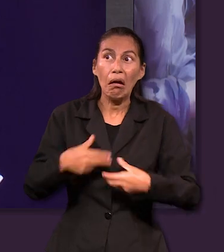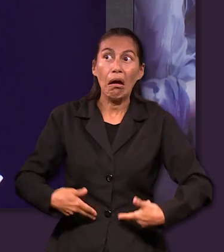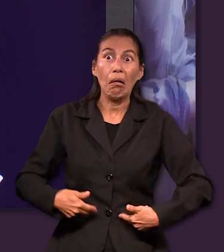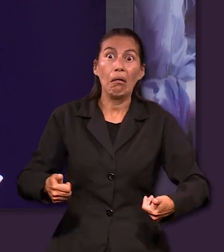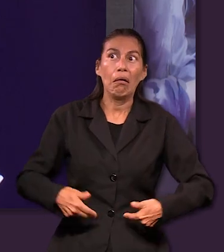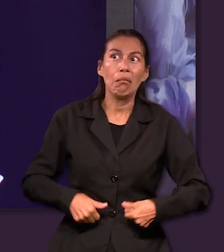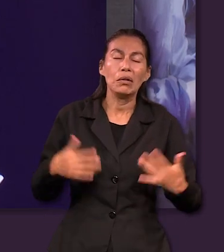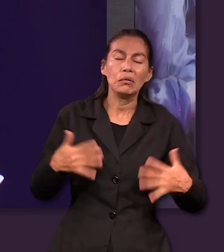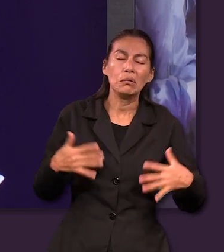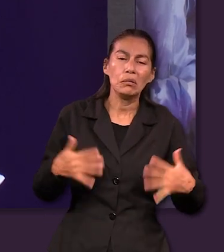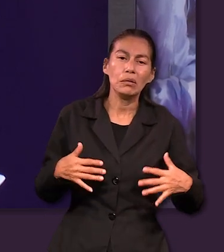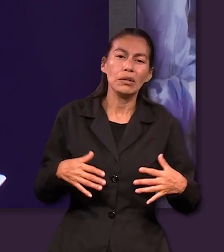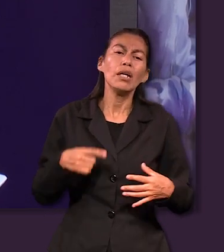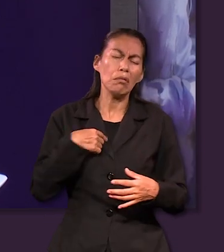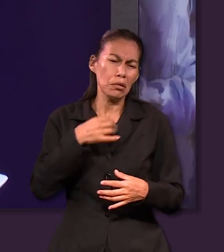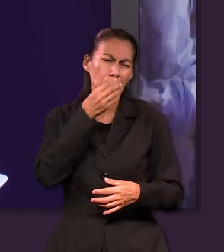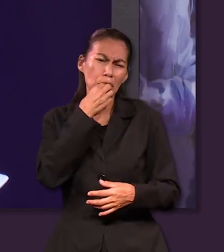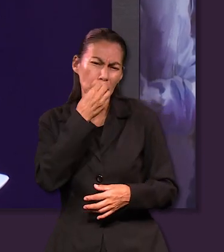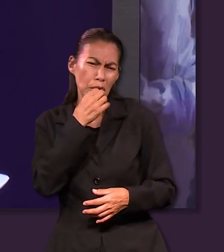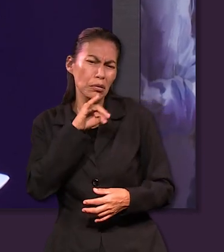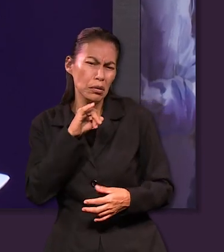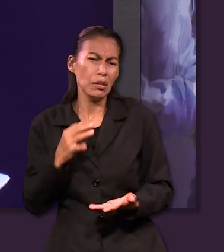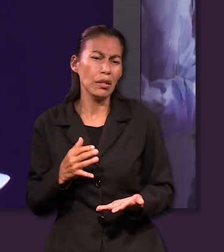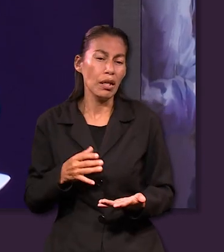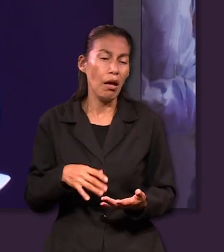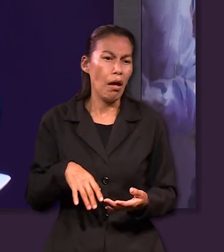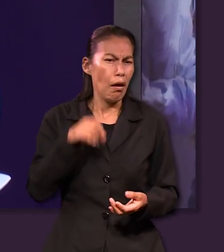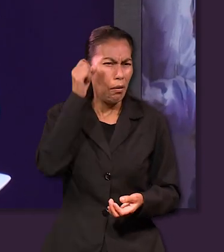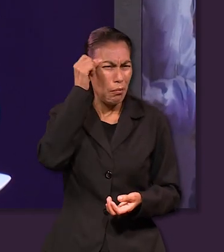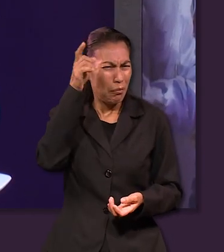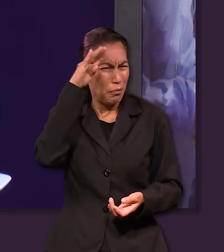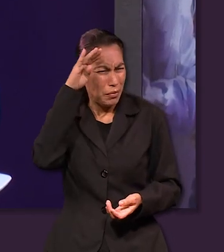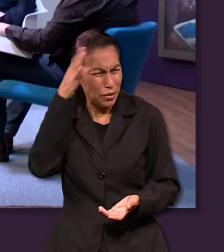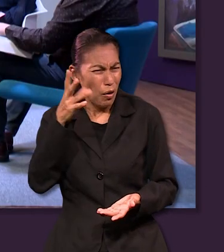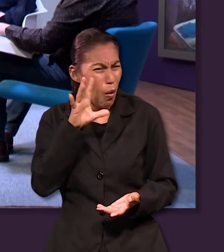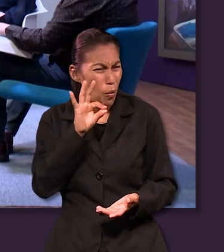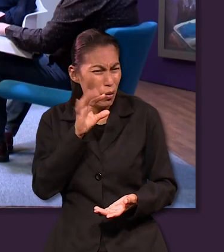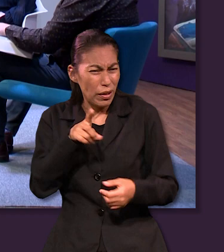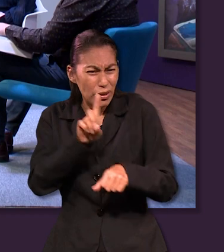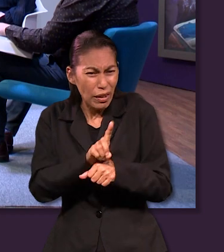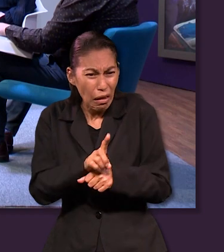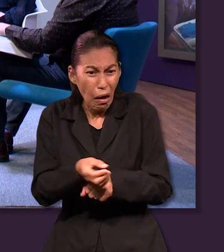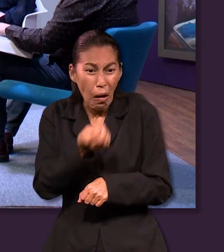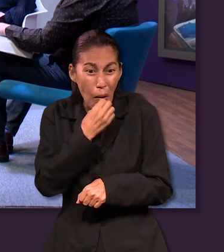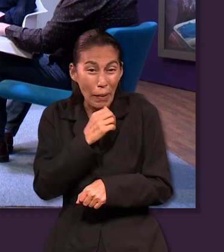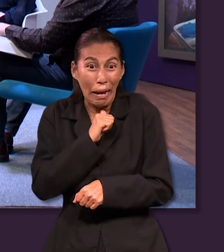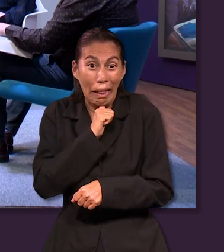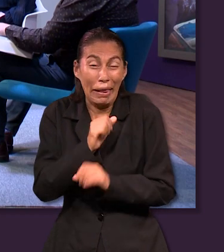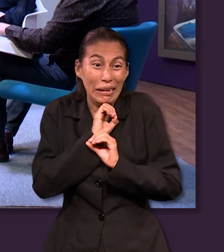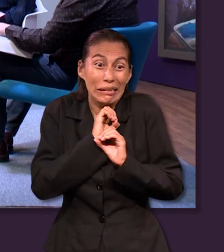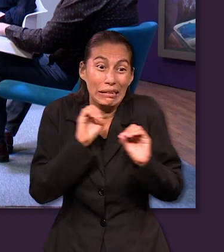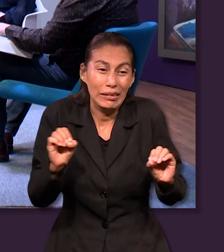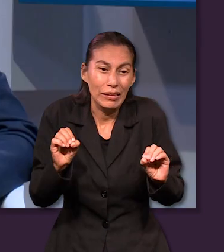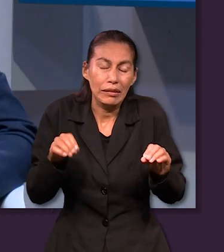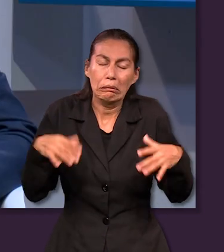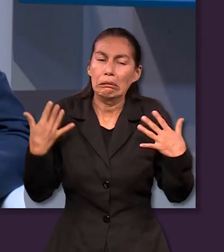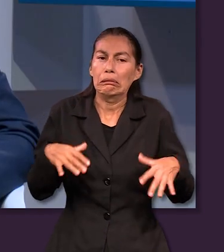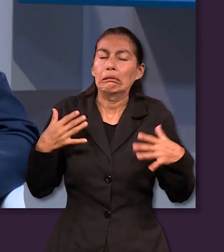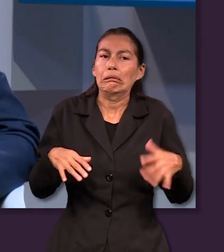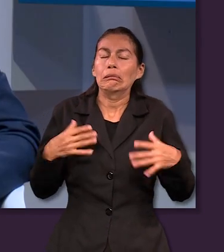muriendo de hambre y eso que sí comía no me imagino 40 días sin haber probado nada. Qué difícil.